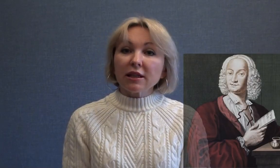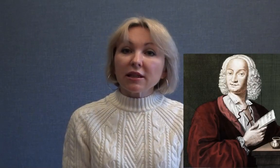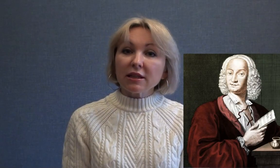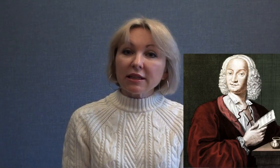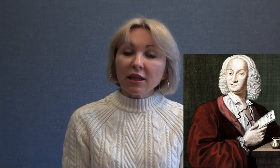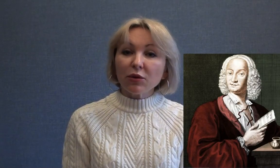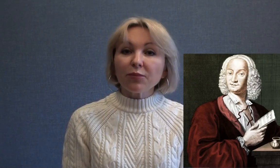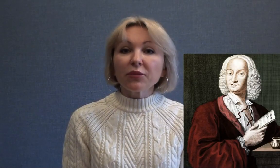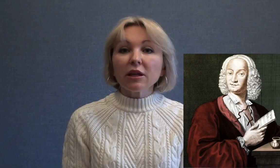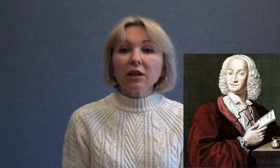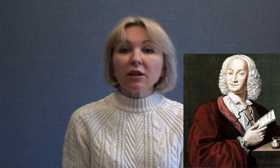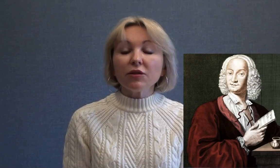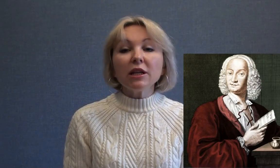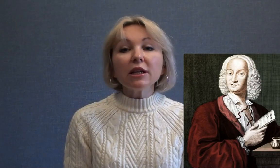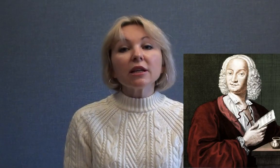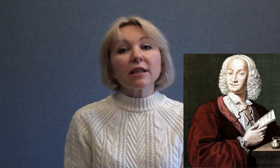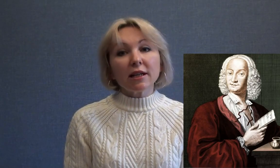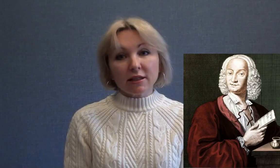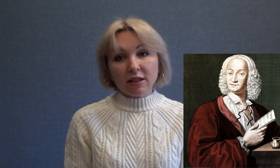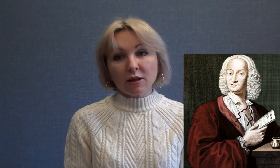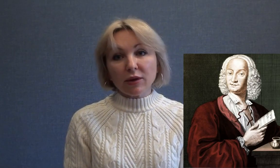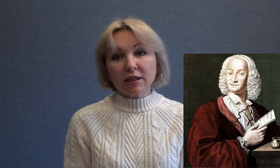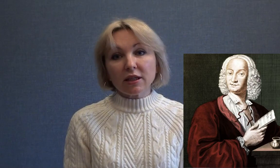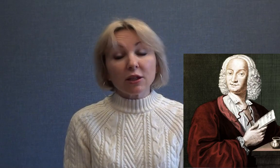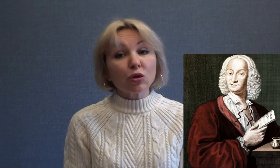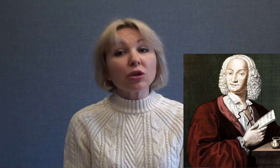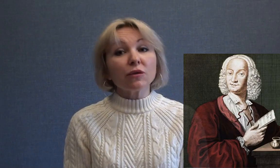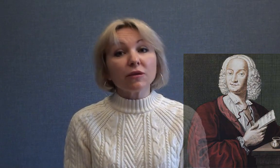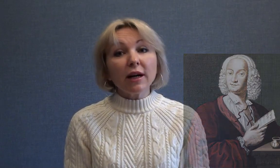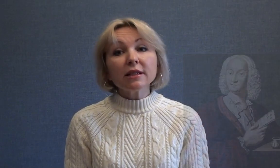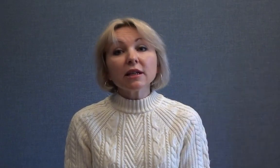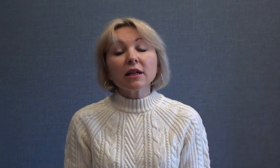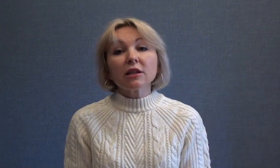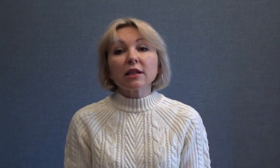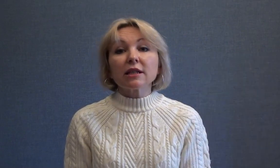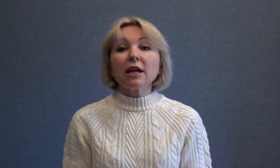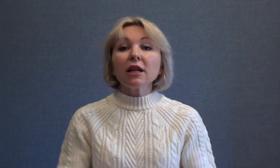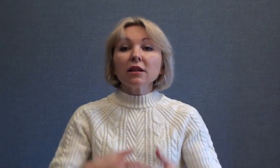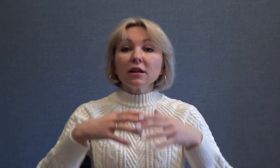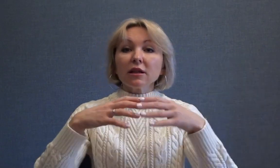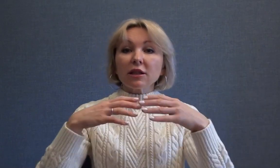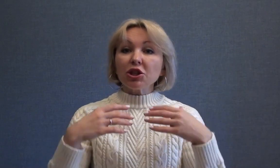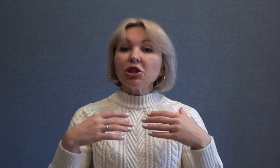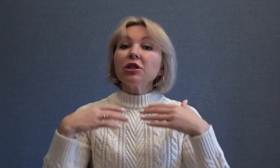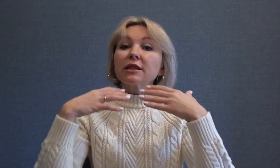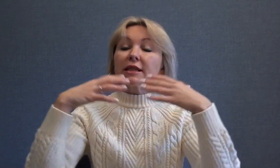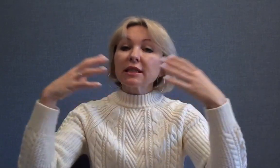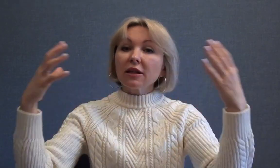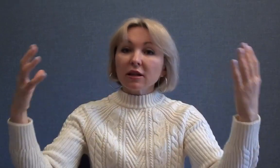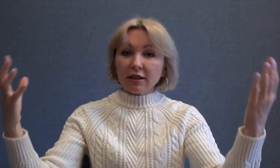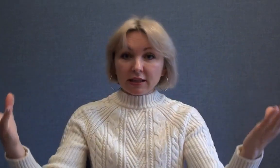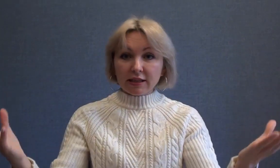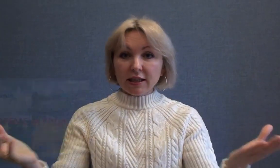к этой теме, и великий итальянский композитор Антонио Вивальди создал, сочинил цикл концертов,